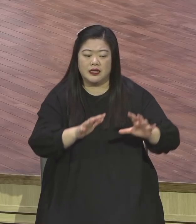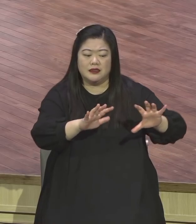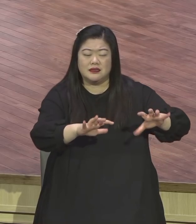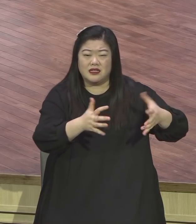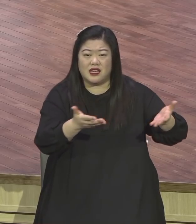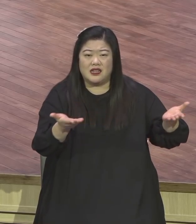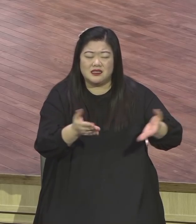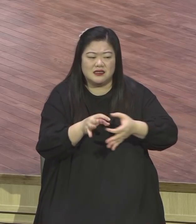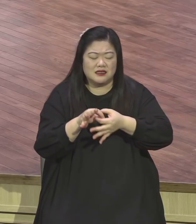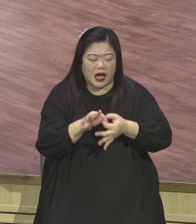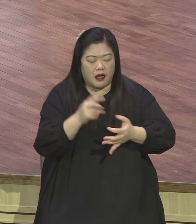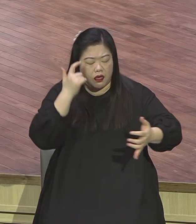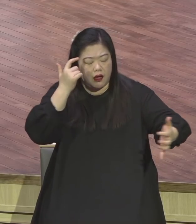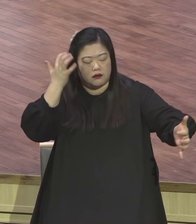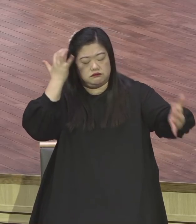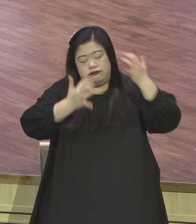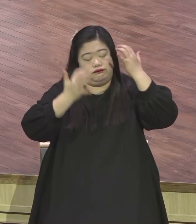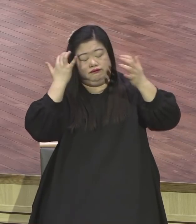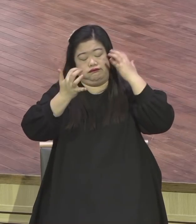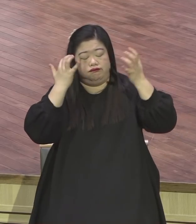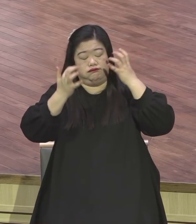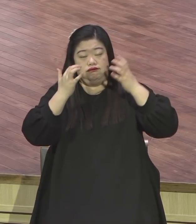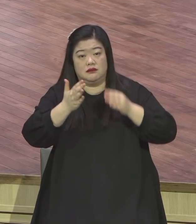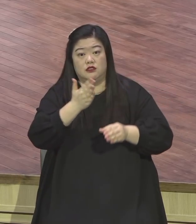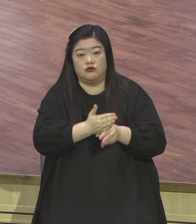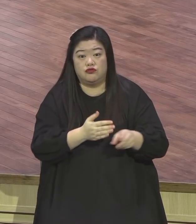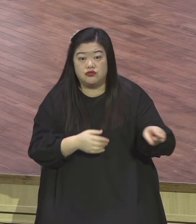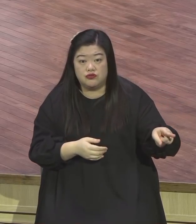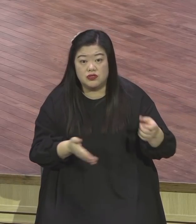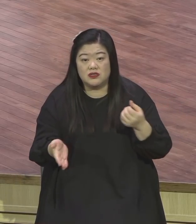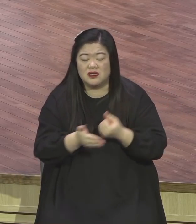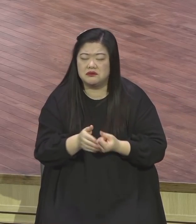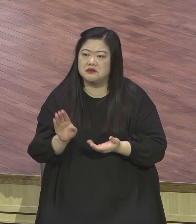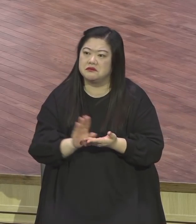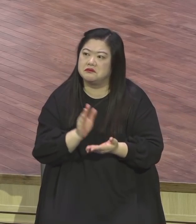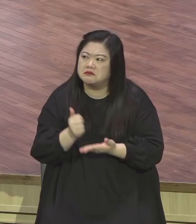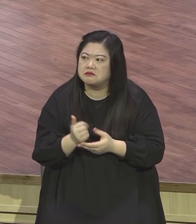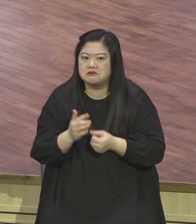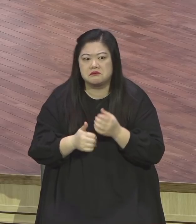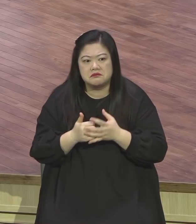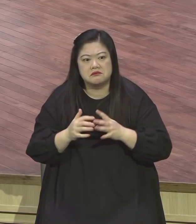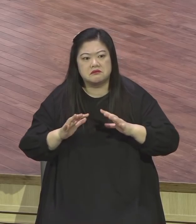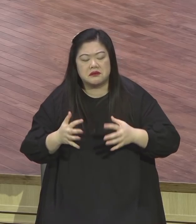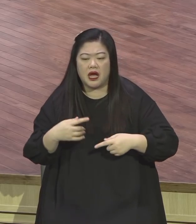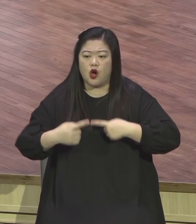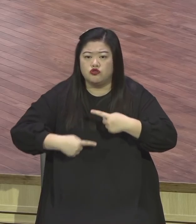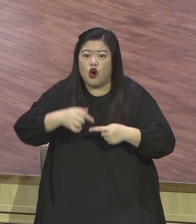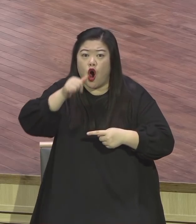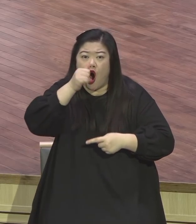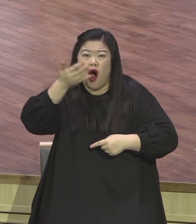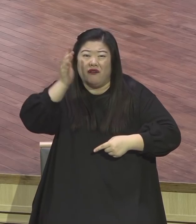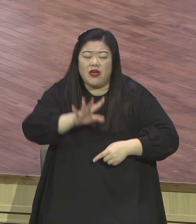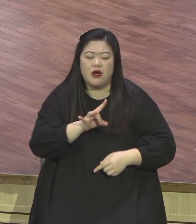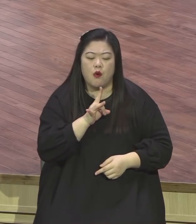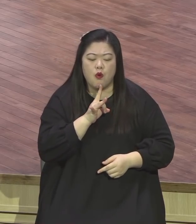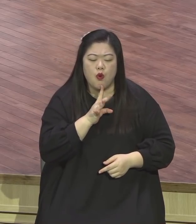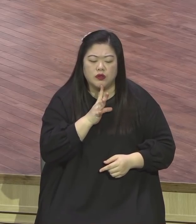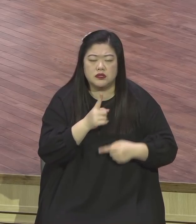만들어서 정신을 뺏어 있기 때문에 강력하게 주장하고 각인 안식임은 불가능합니다